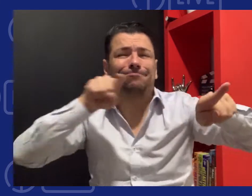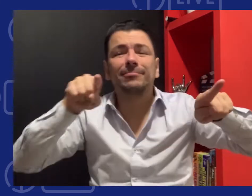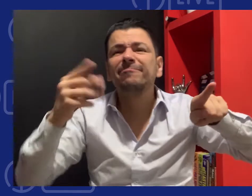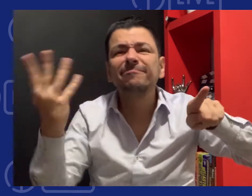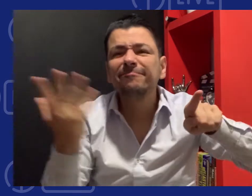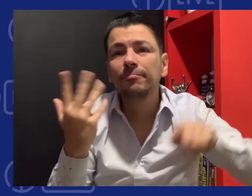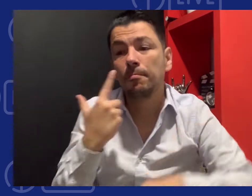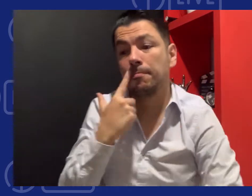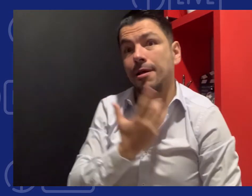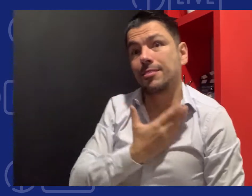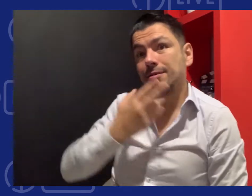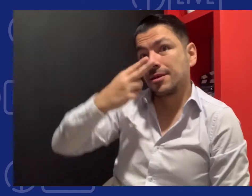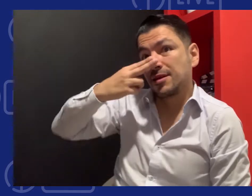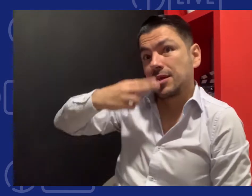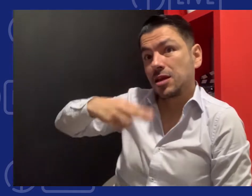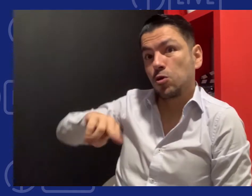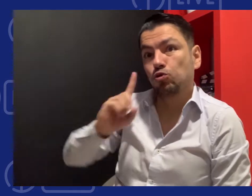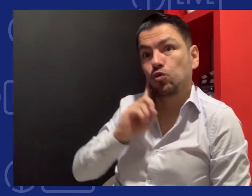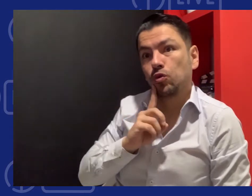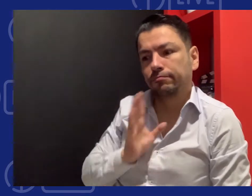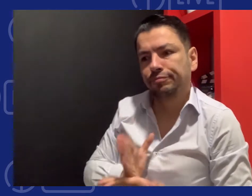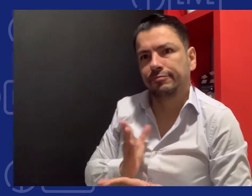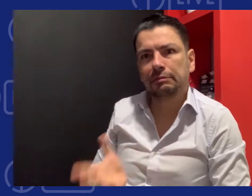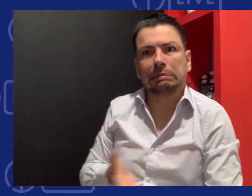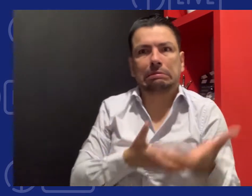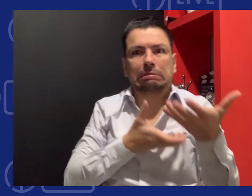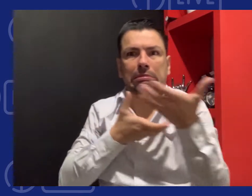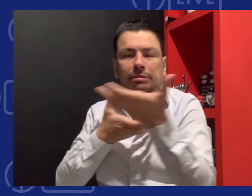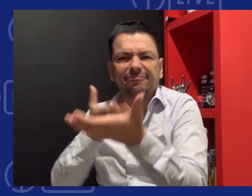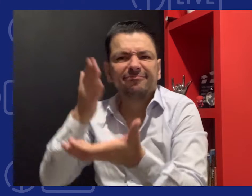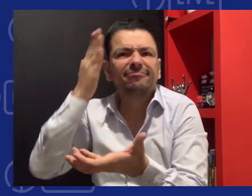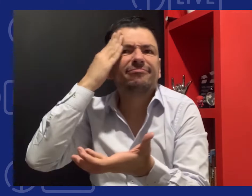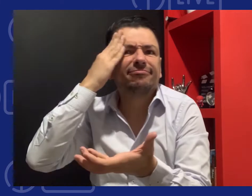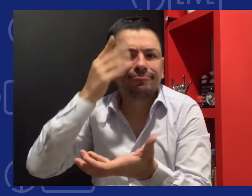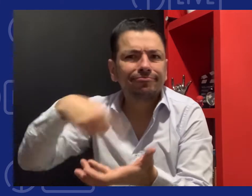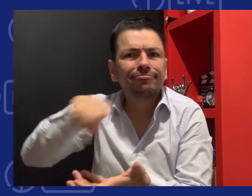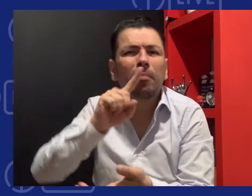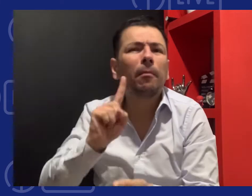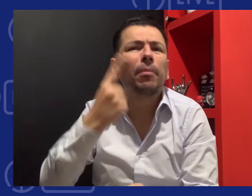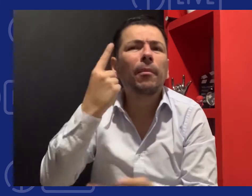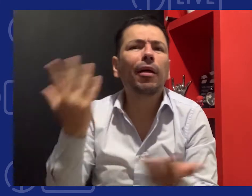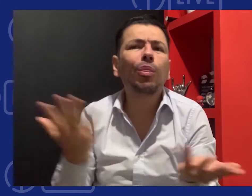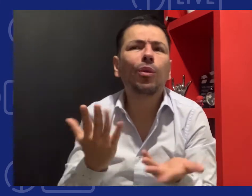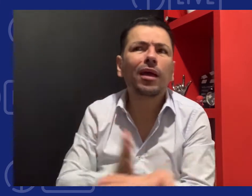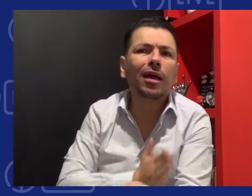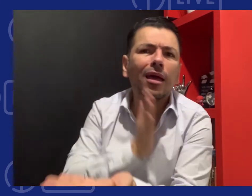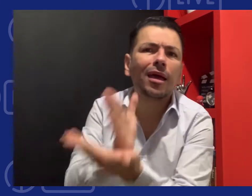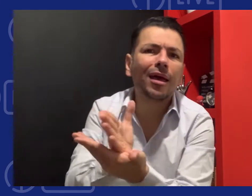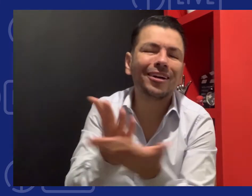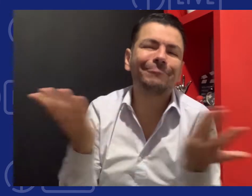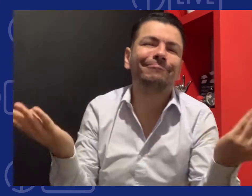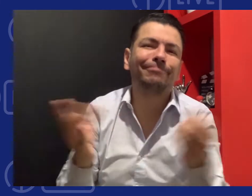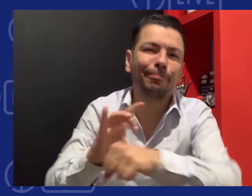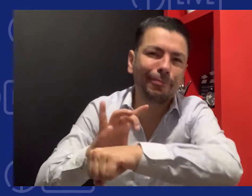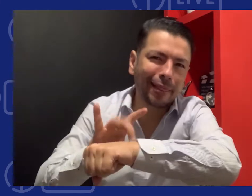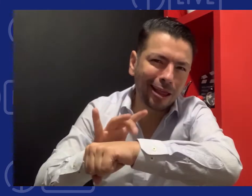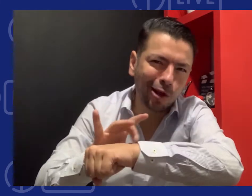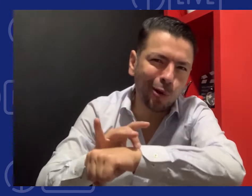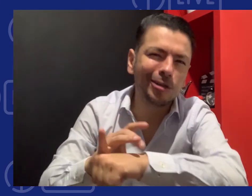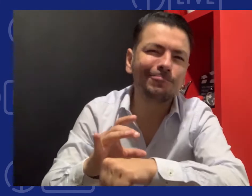ciudad, que tienen hijos sordos, al primer lugar donde van para ser atendidos es el